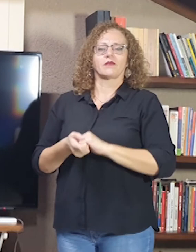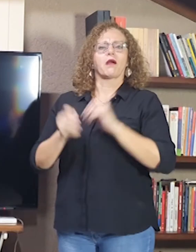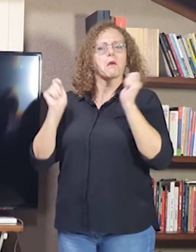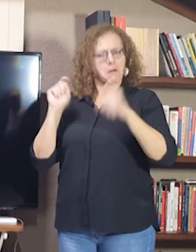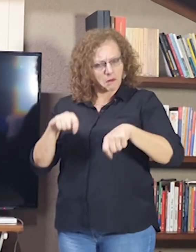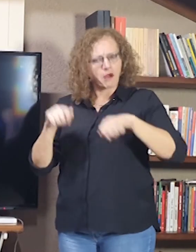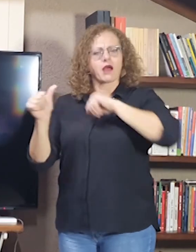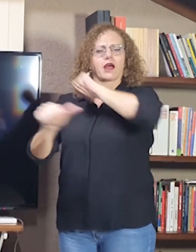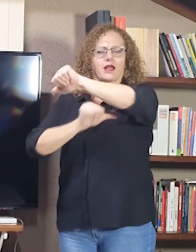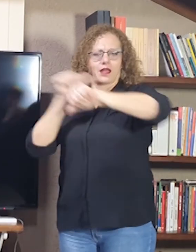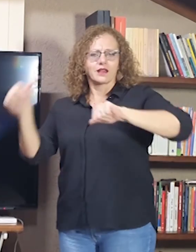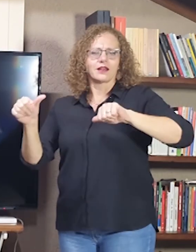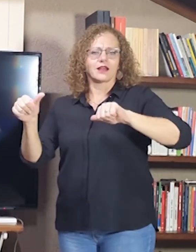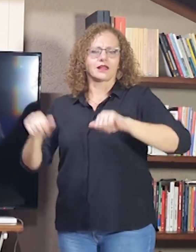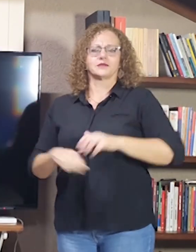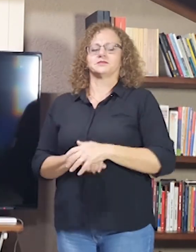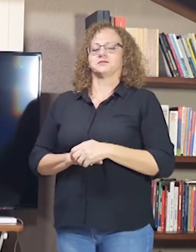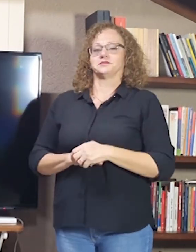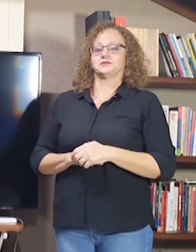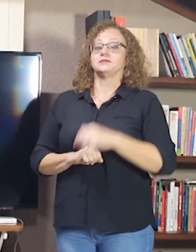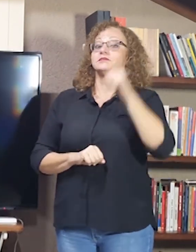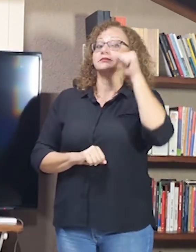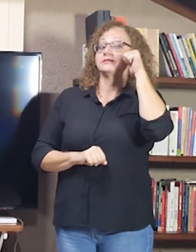Eu posso colocar mulher, show, ir.